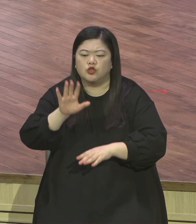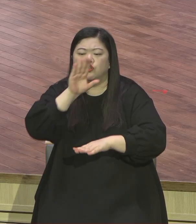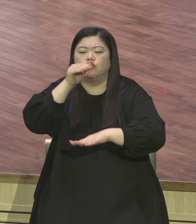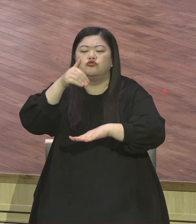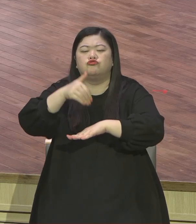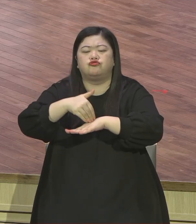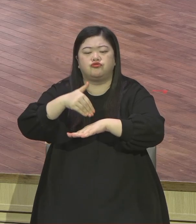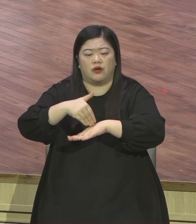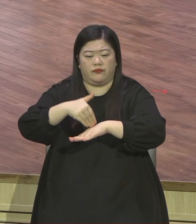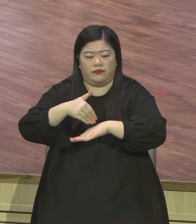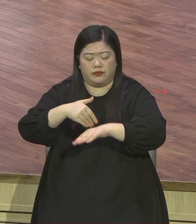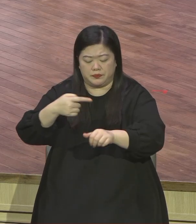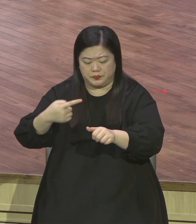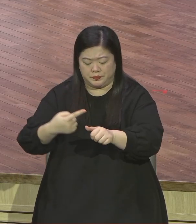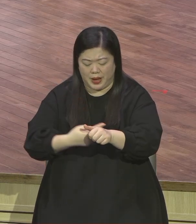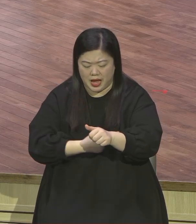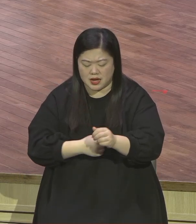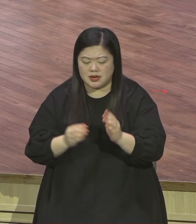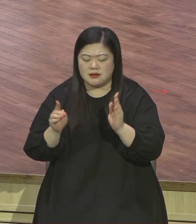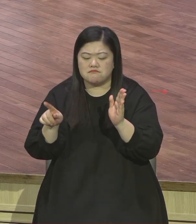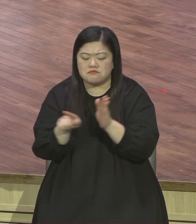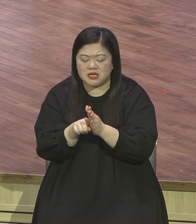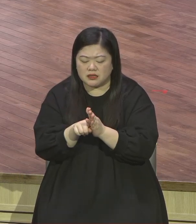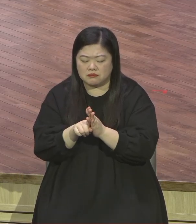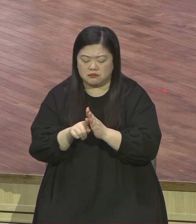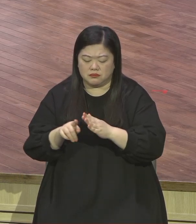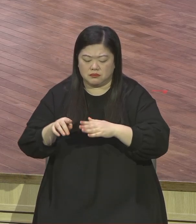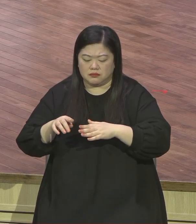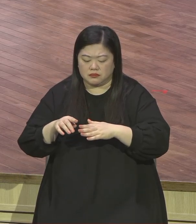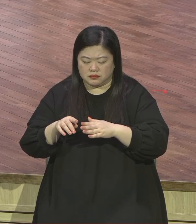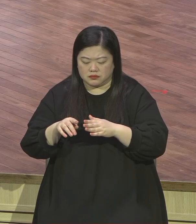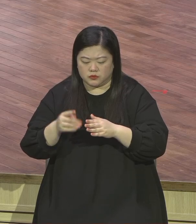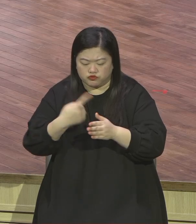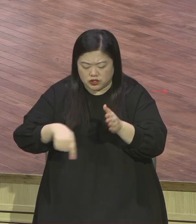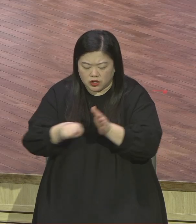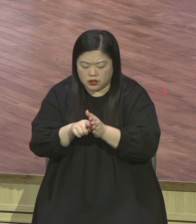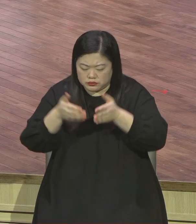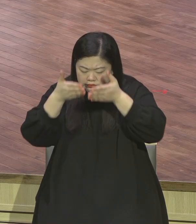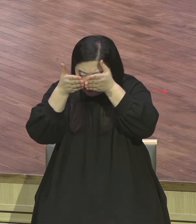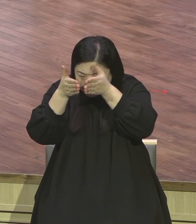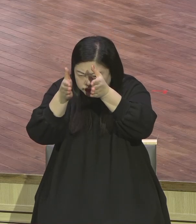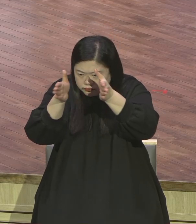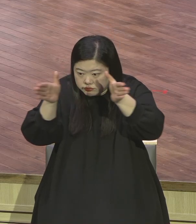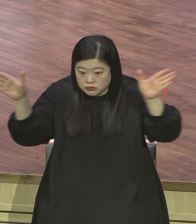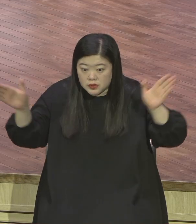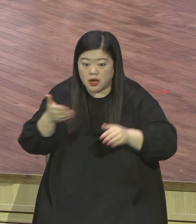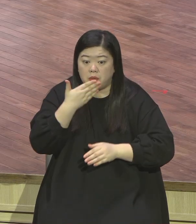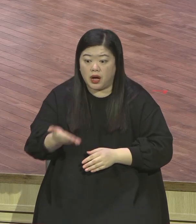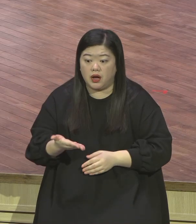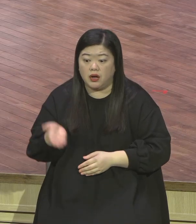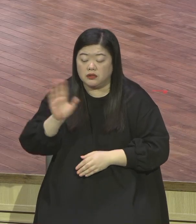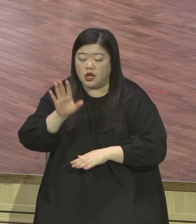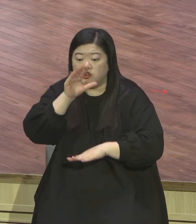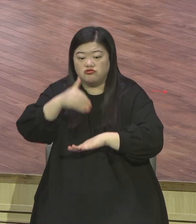그래 뭐요 영적 귀가 열리고 눈이 열리고 마음이 열려서 뭐요 하나님이 2, 3, 7